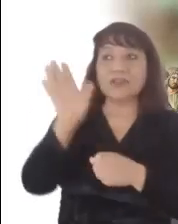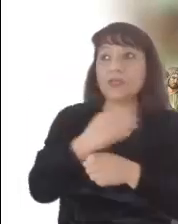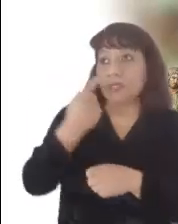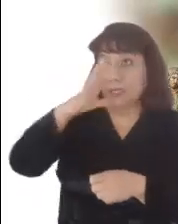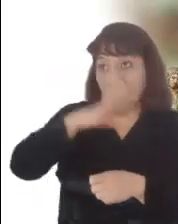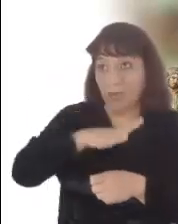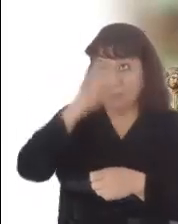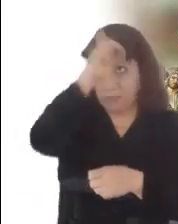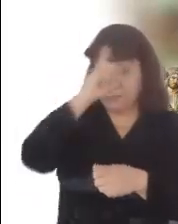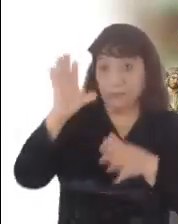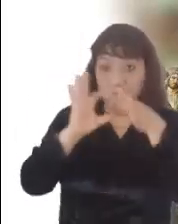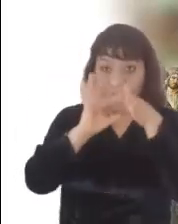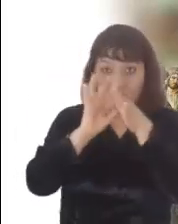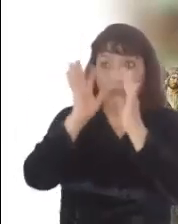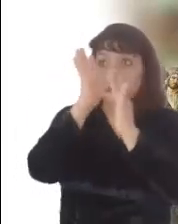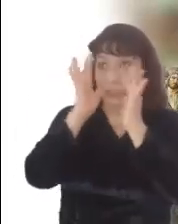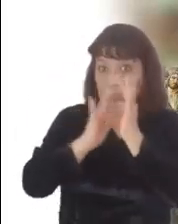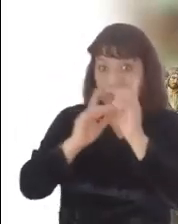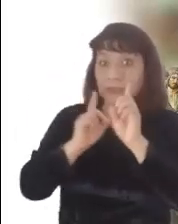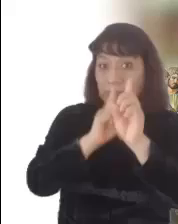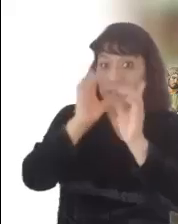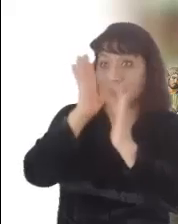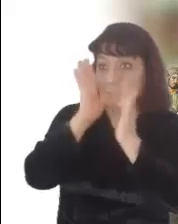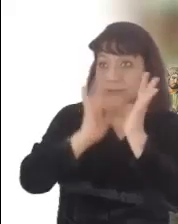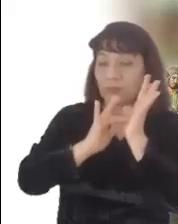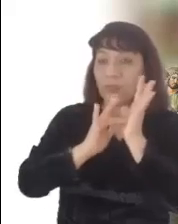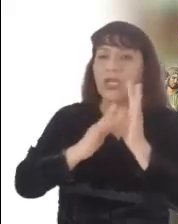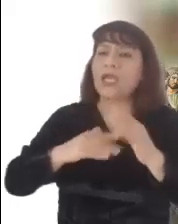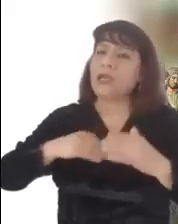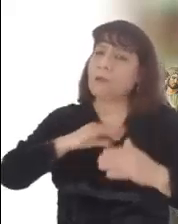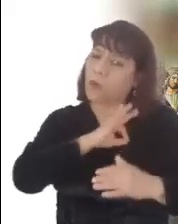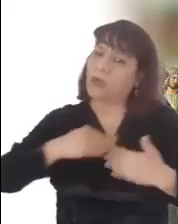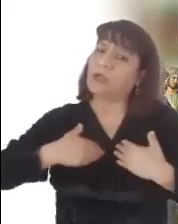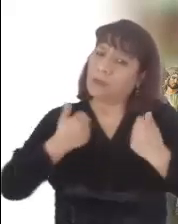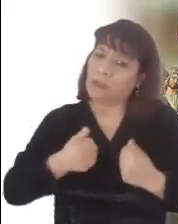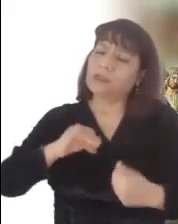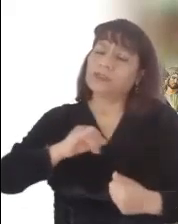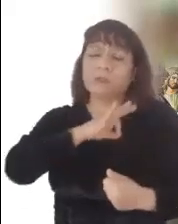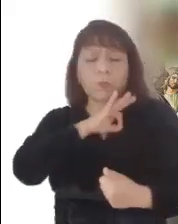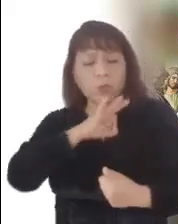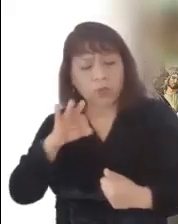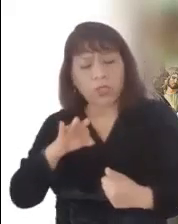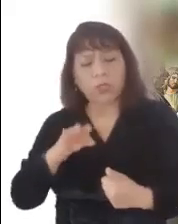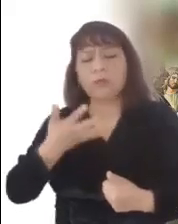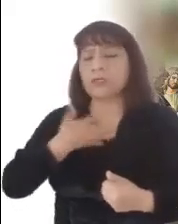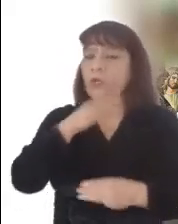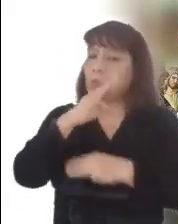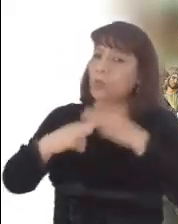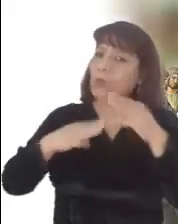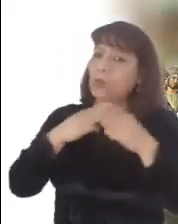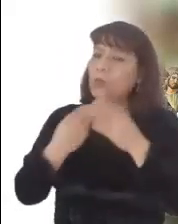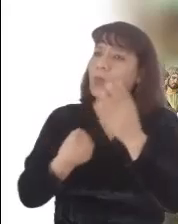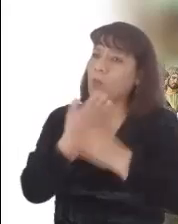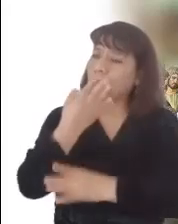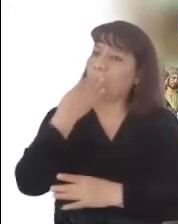porque hay discípulos de Jesús que entienden que se puede construir un mundo nuevo